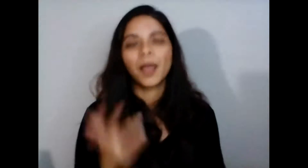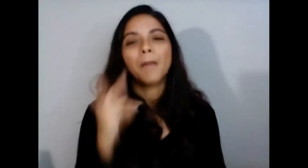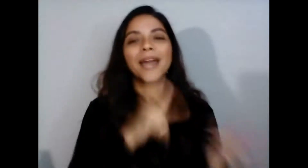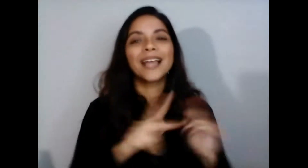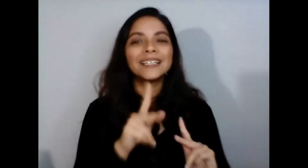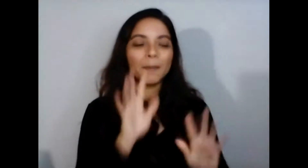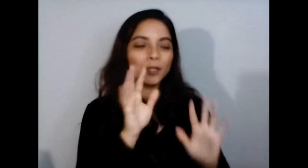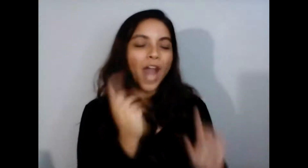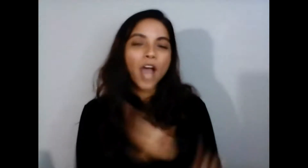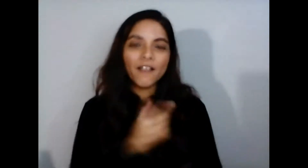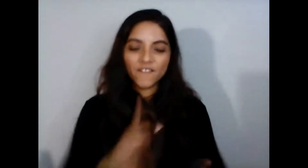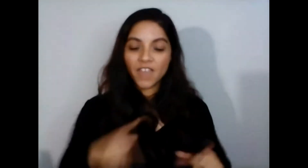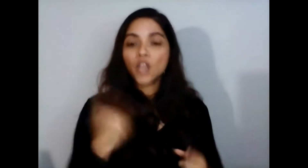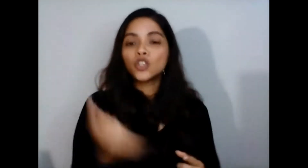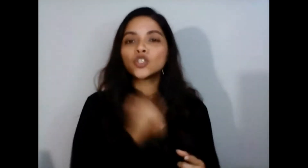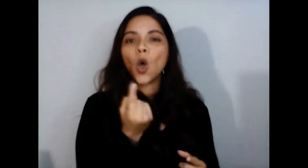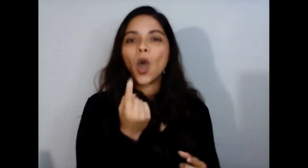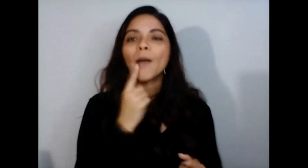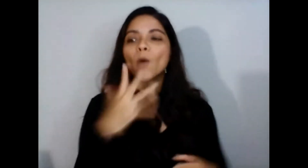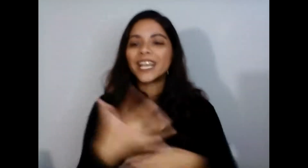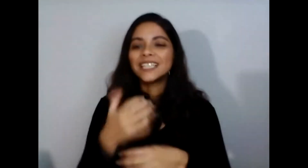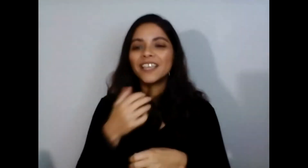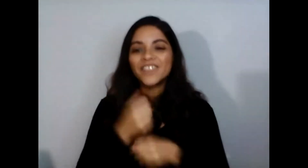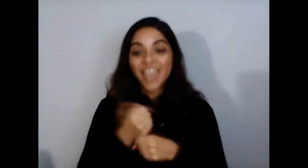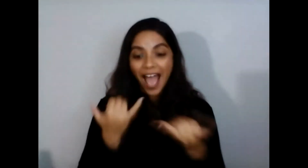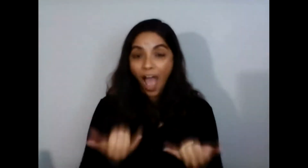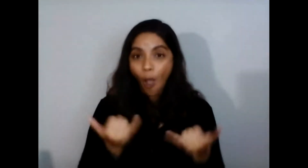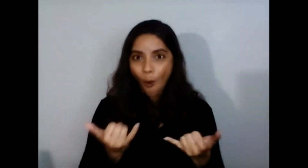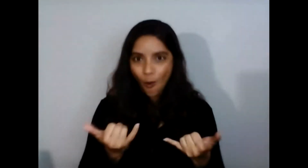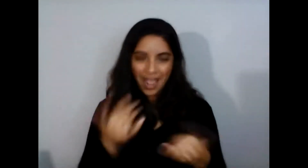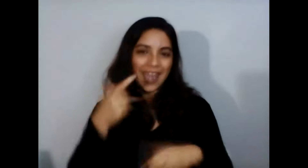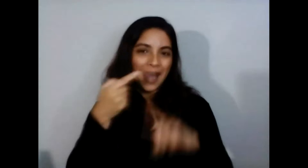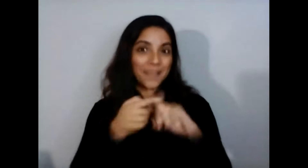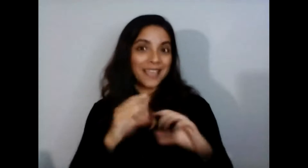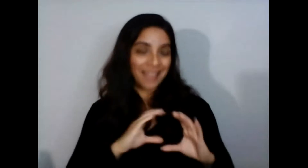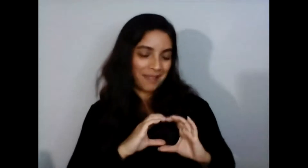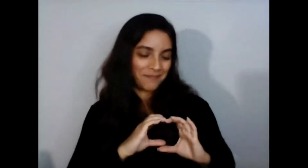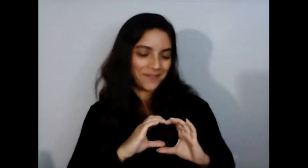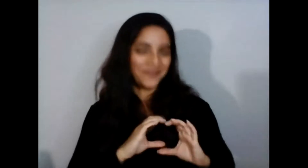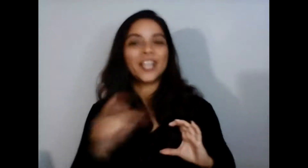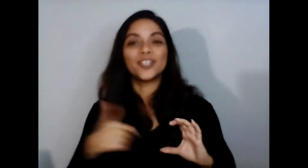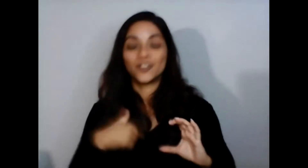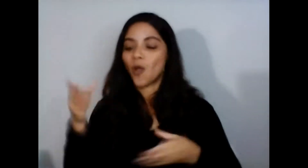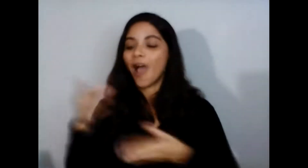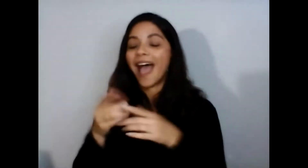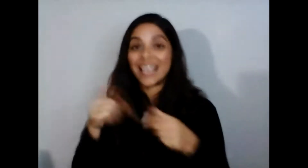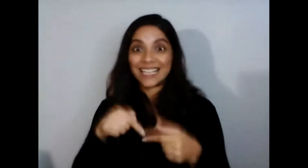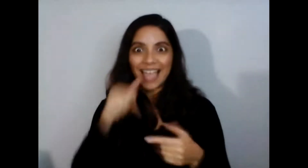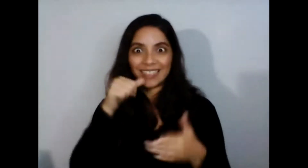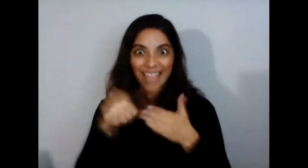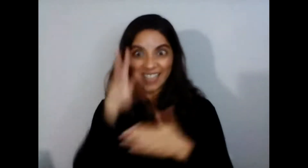casas pues recibieran algo en esta san valentín y les llevé una bolsita con chocolatito